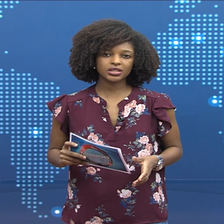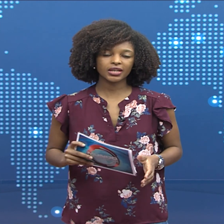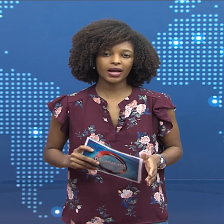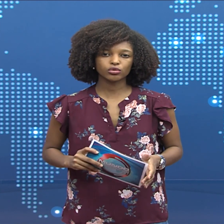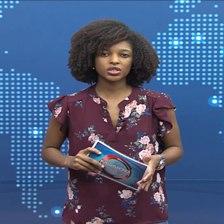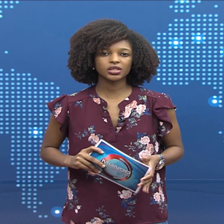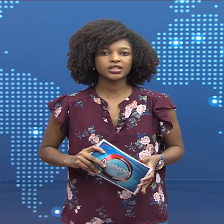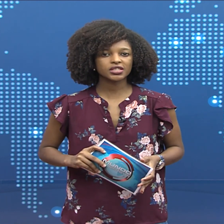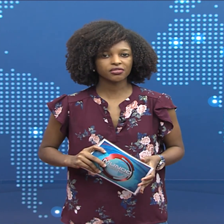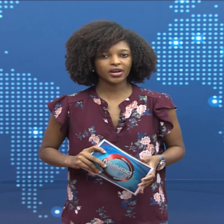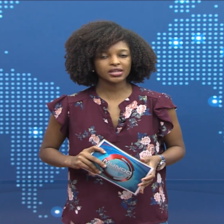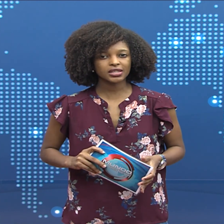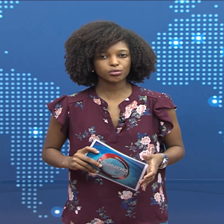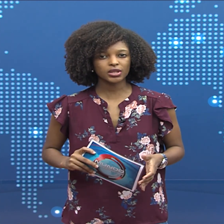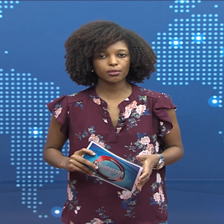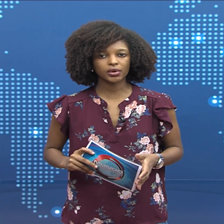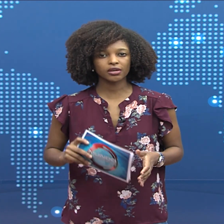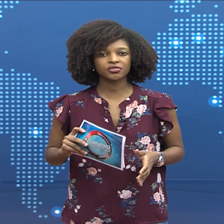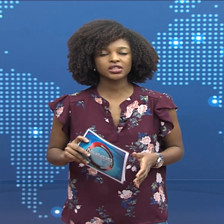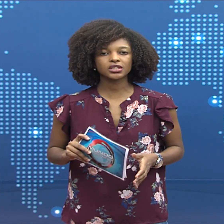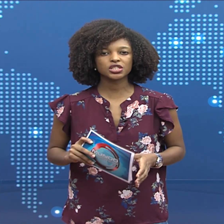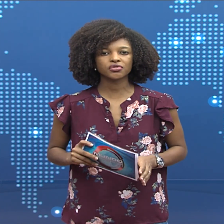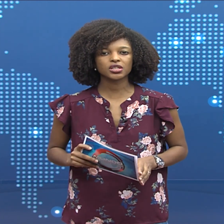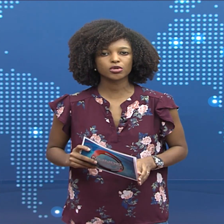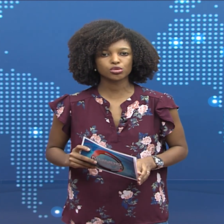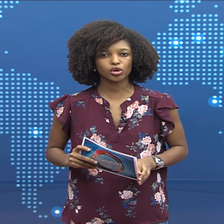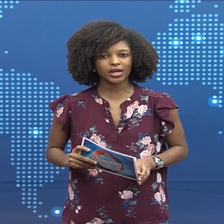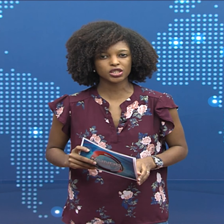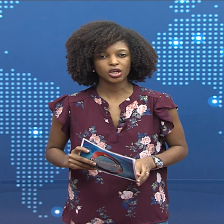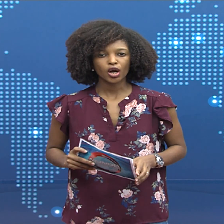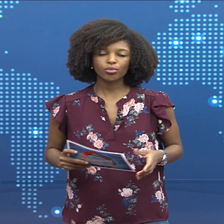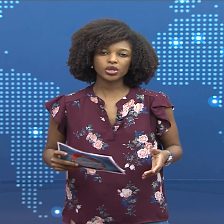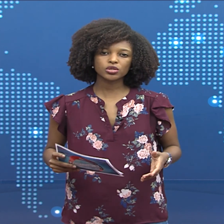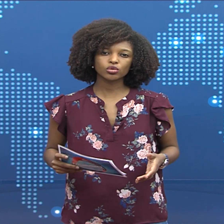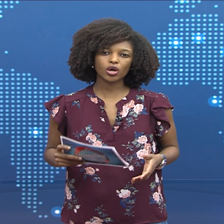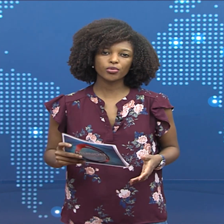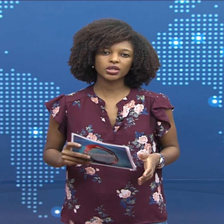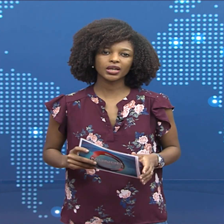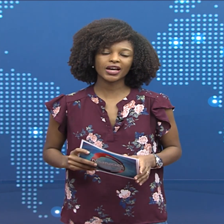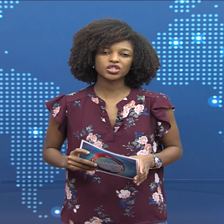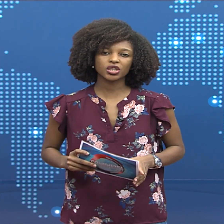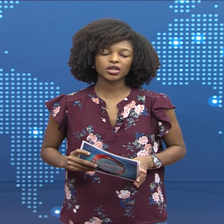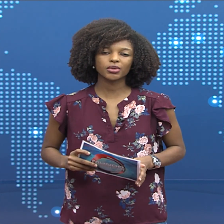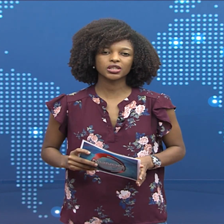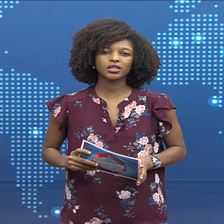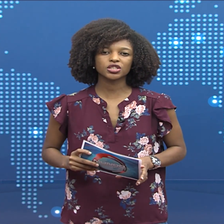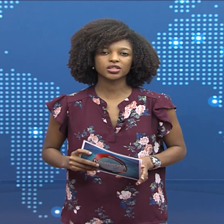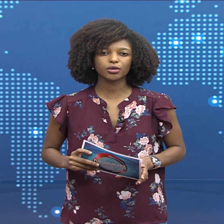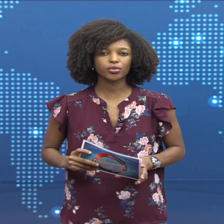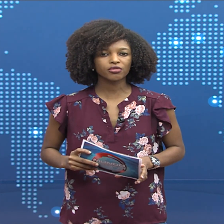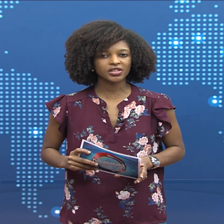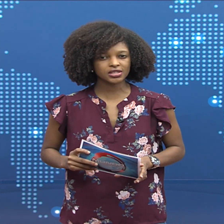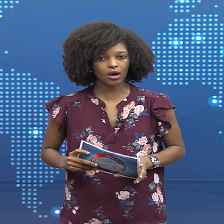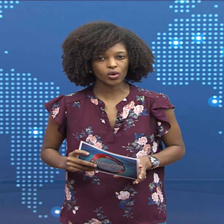Cabo Verde, até dados de terça-feira, se apontava 23 vítimas mortais. Por isso, nunca pode relaxar nas medidas